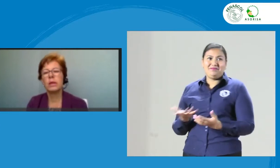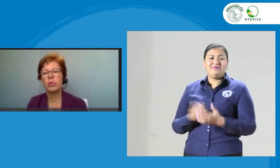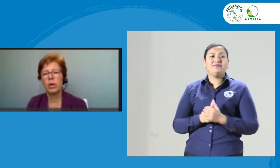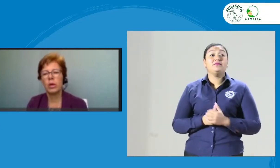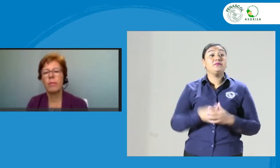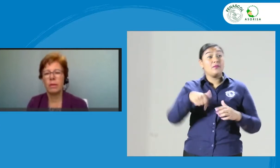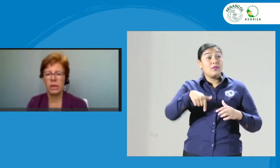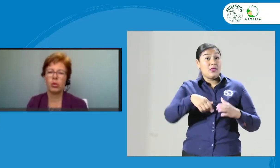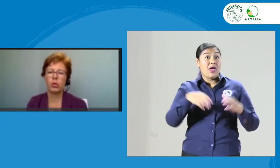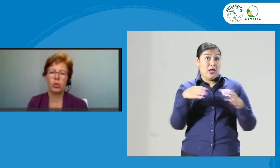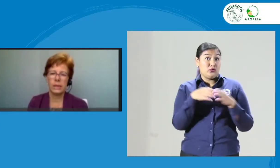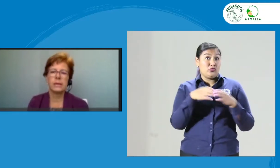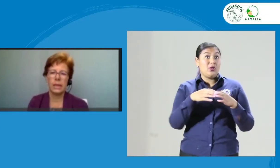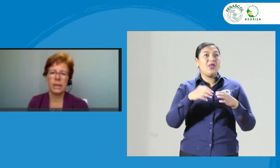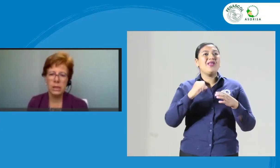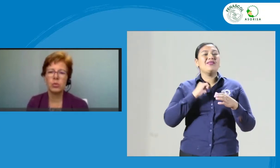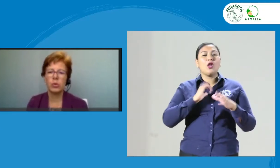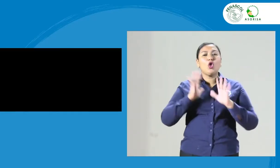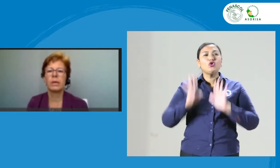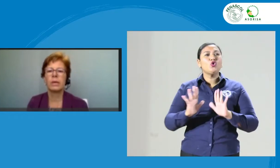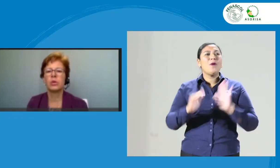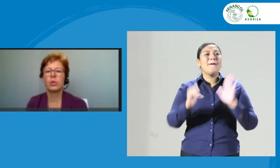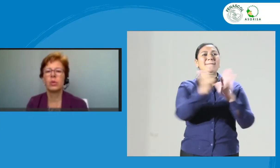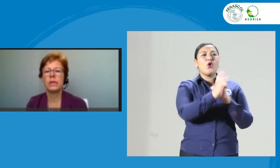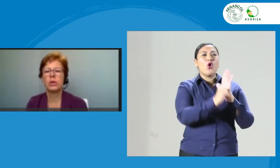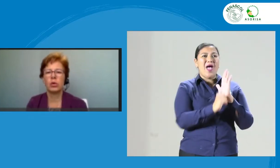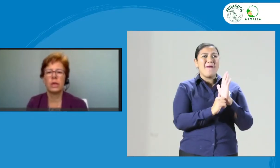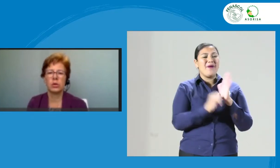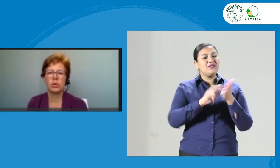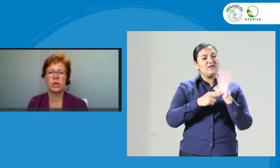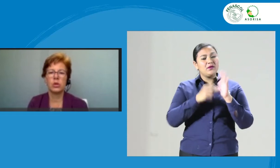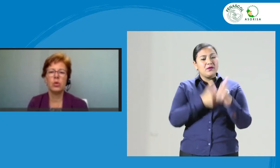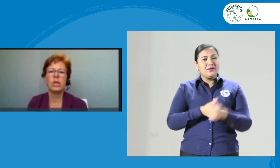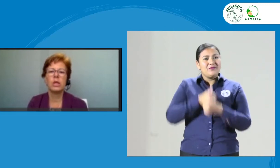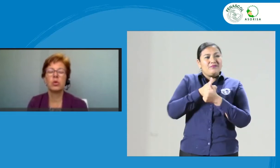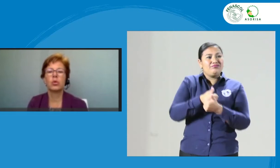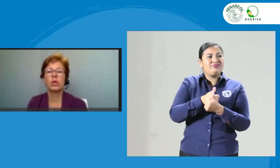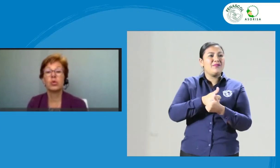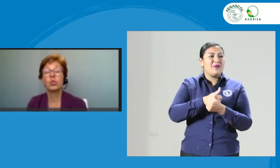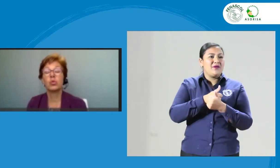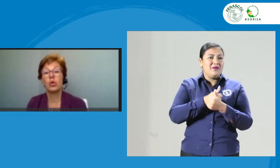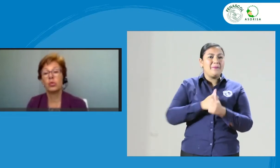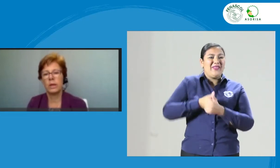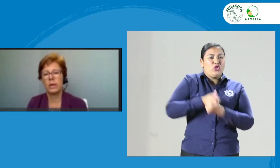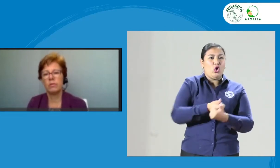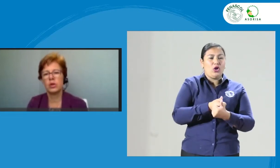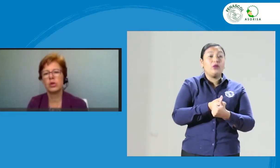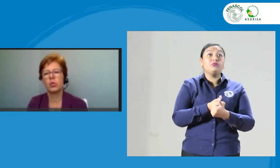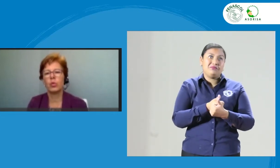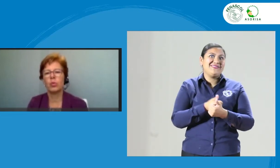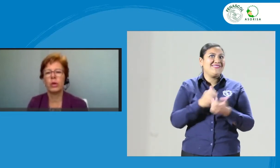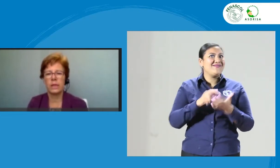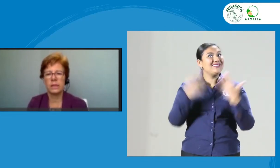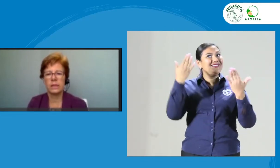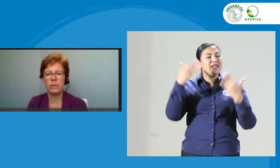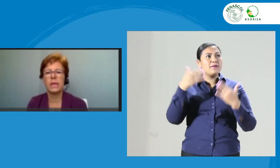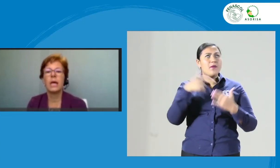tiene el programa de mentores. Es un programa que se ofrece dentro de la asociación y yo creo que eso es uno de los beneficios que uno puede recibir